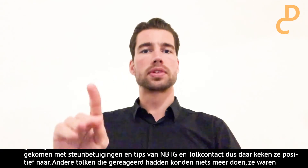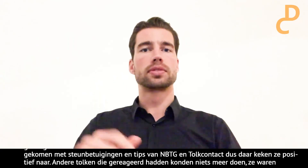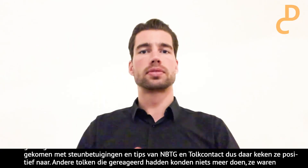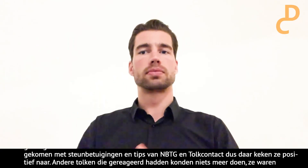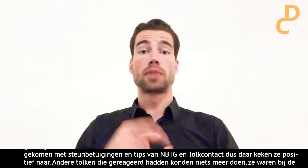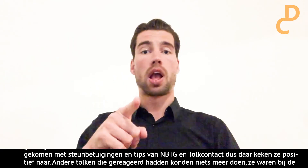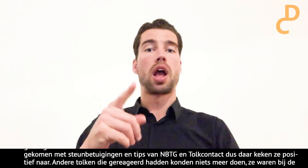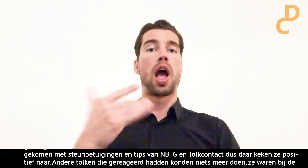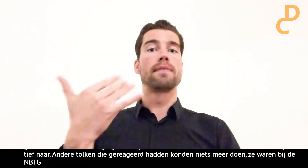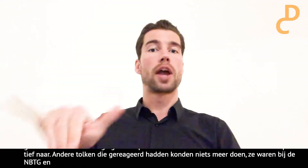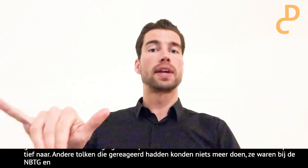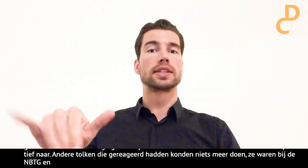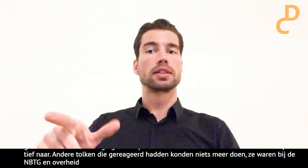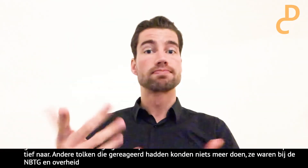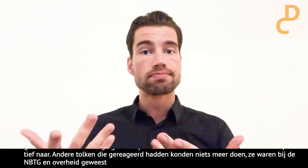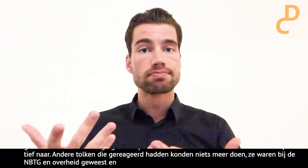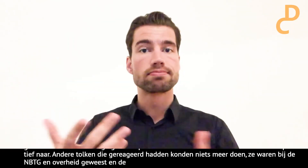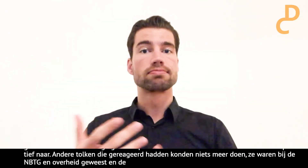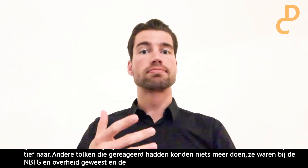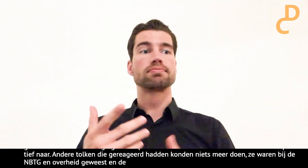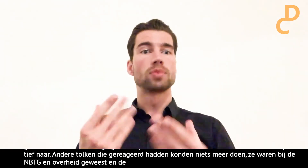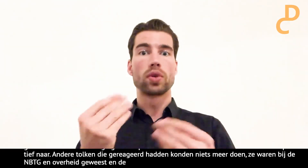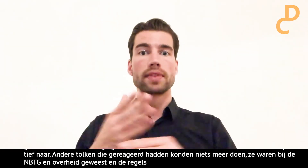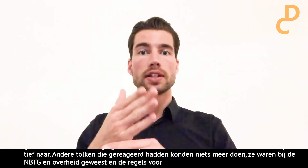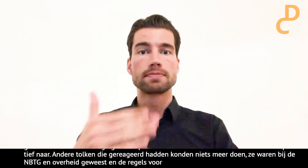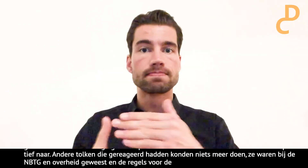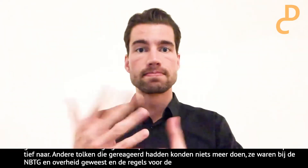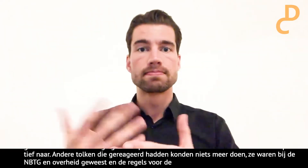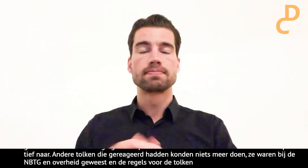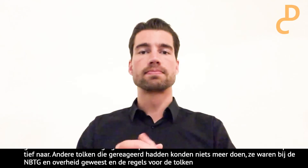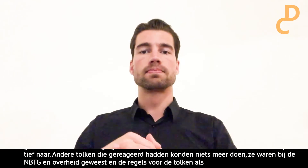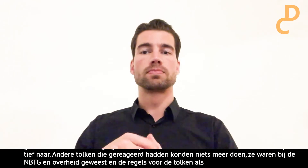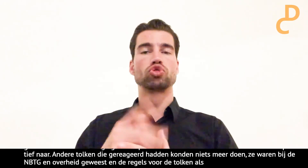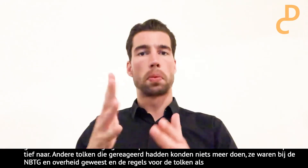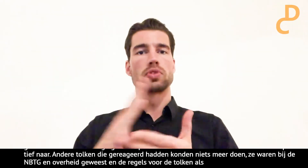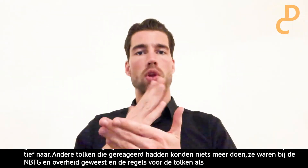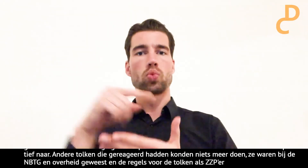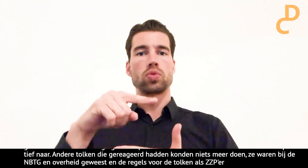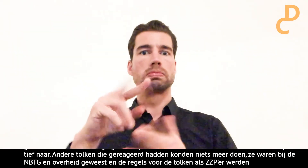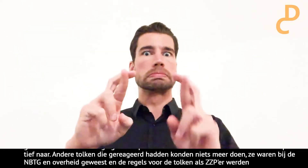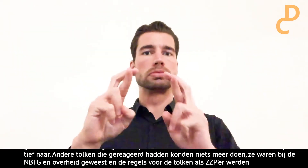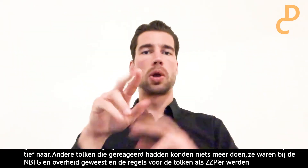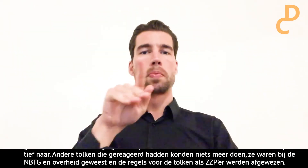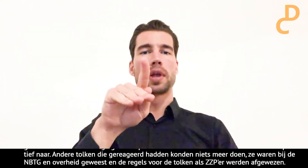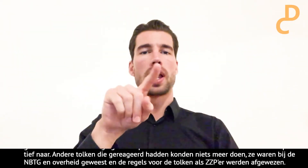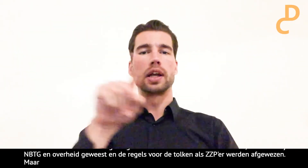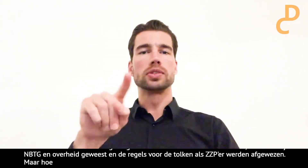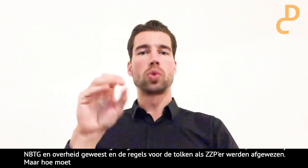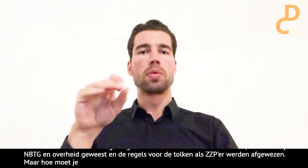tolken als ZZP'er werden afgewezen. Maar ja, hoe moet je dan verder? Sommige tolken hoopten